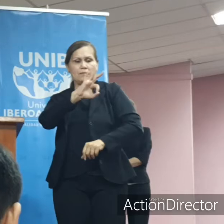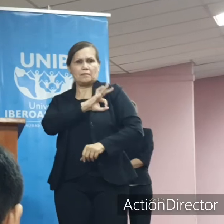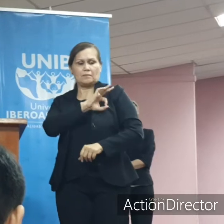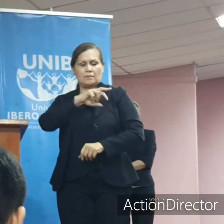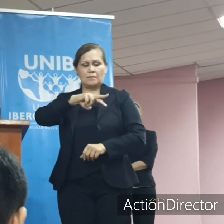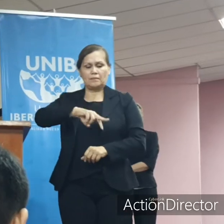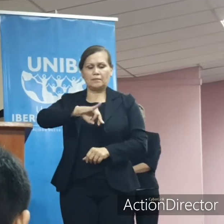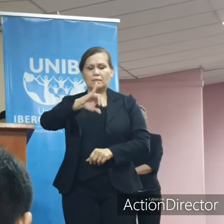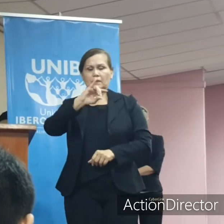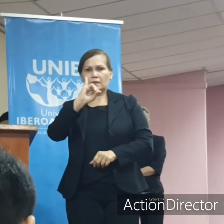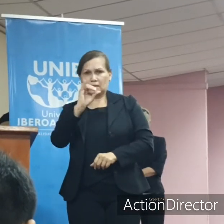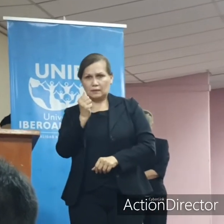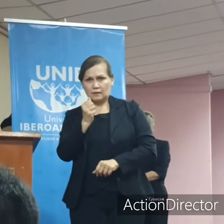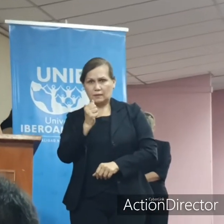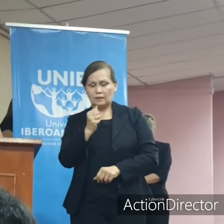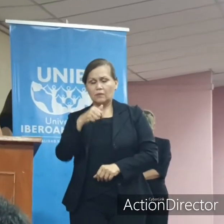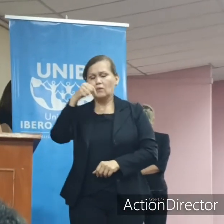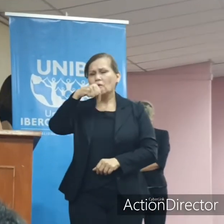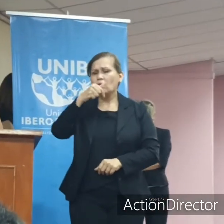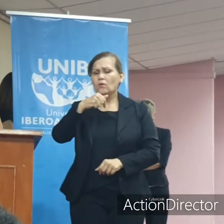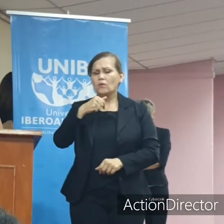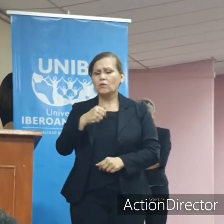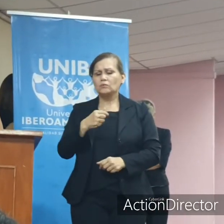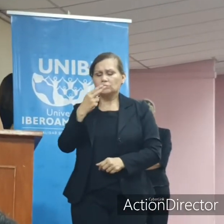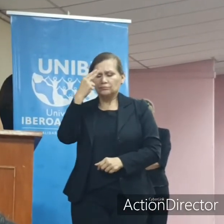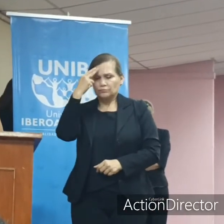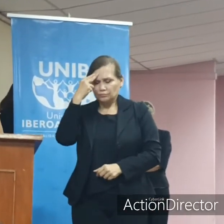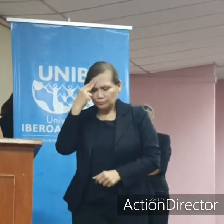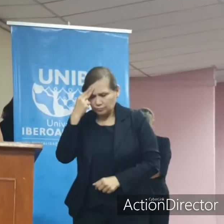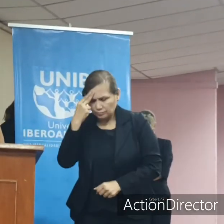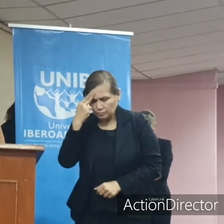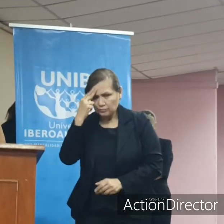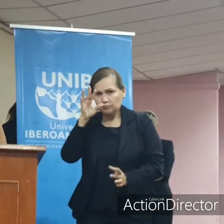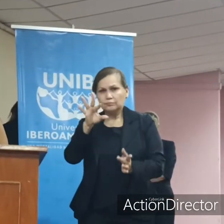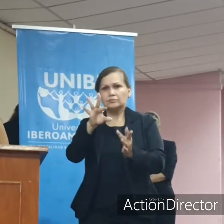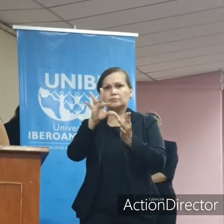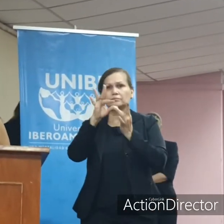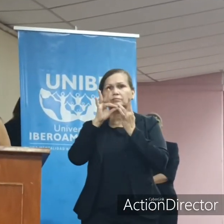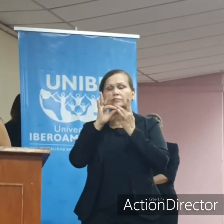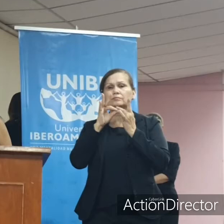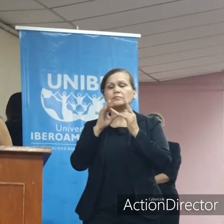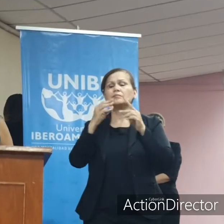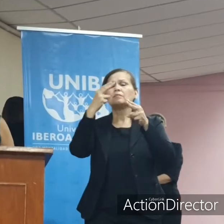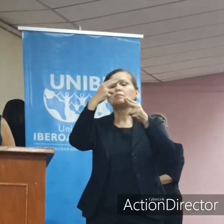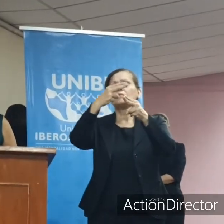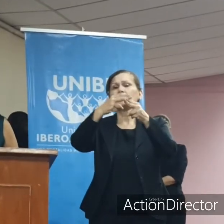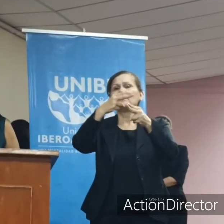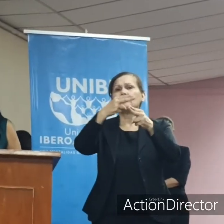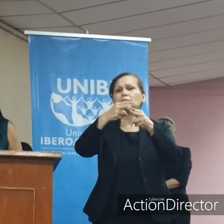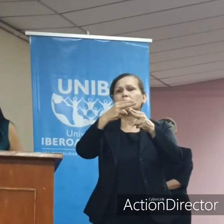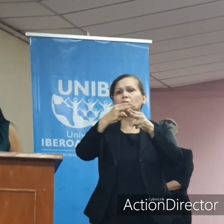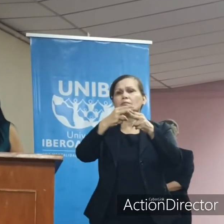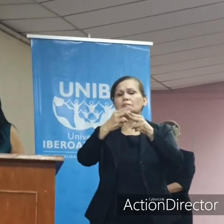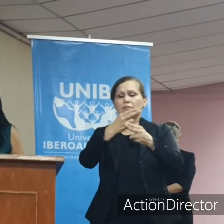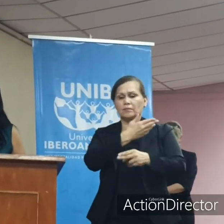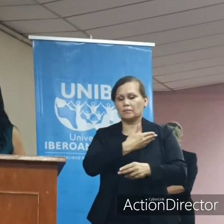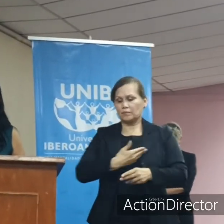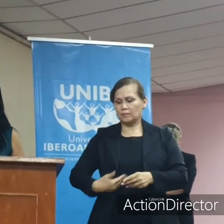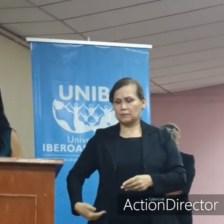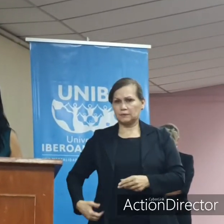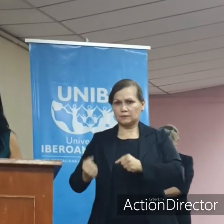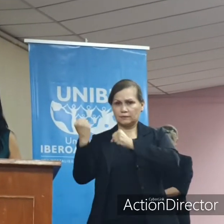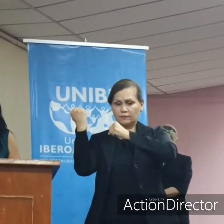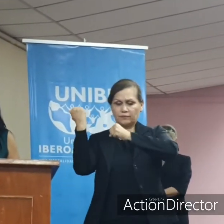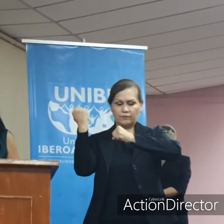Sanabria de Romero, hoy rendimos un homenaje con el nombre de nuestra Presidenta y